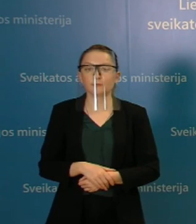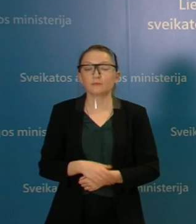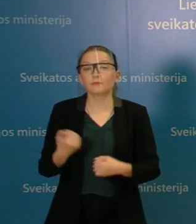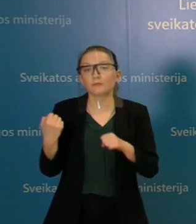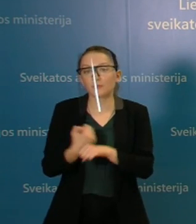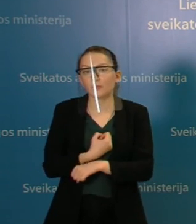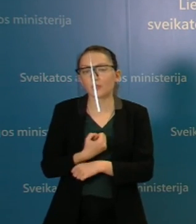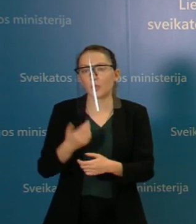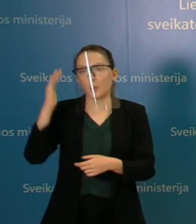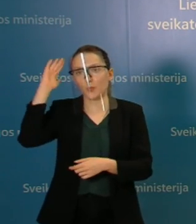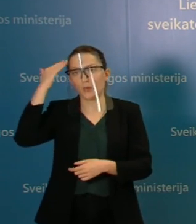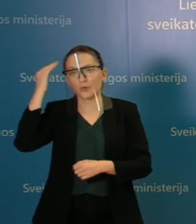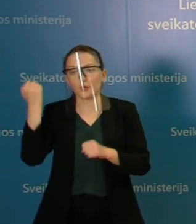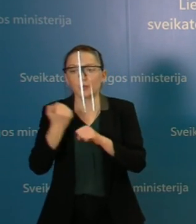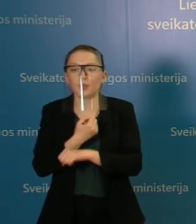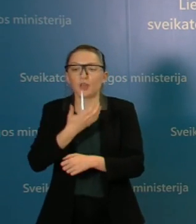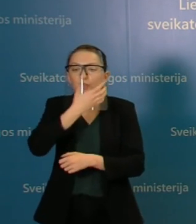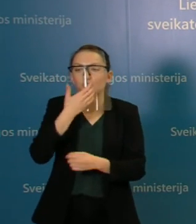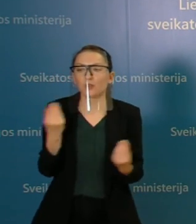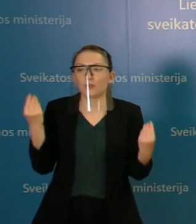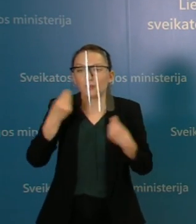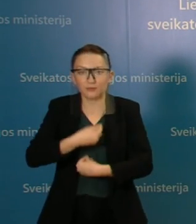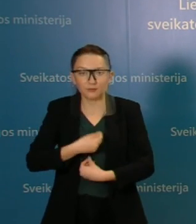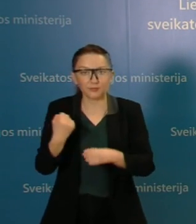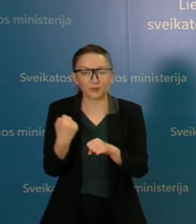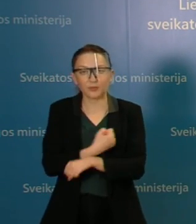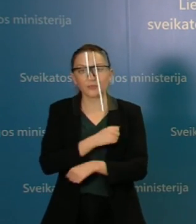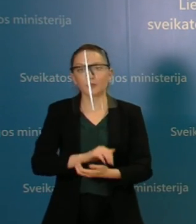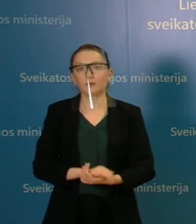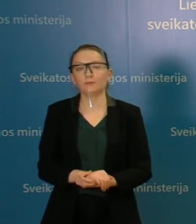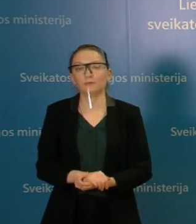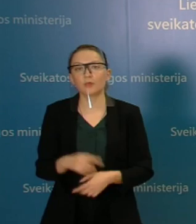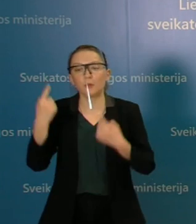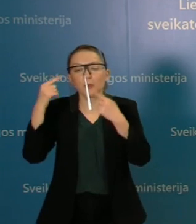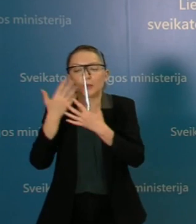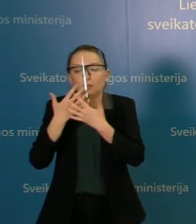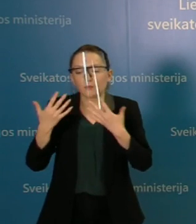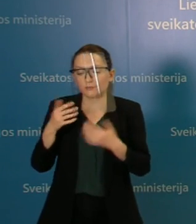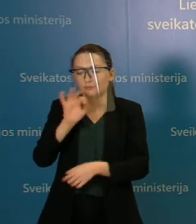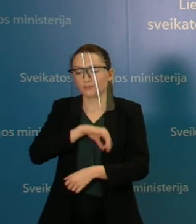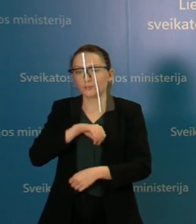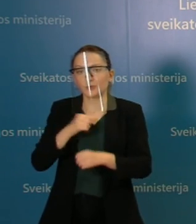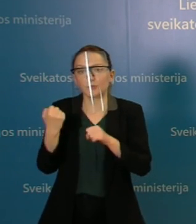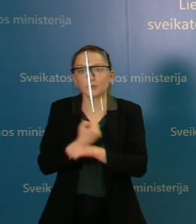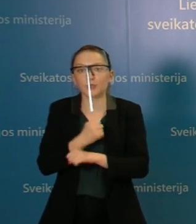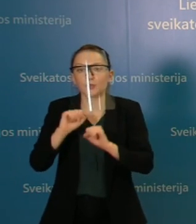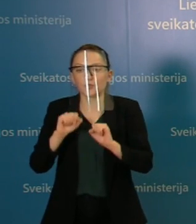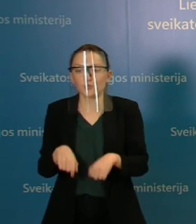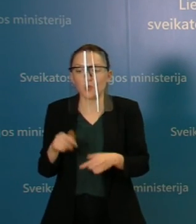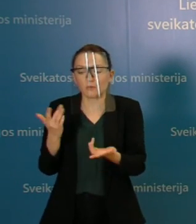na, tiesiog pasirūpinti galbūt ar šiltesniais rūbais, ar kitom priemonėm, kurios leistų tokiose